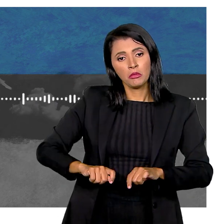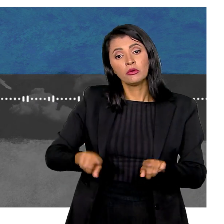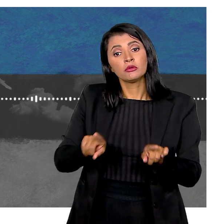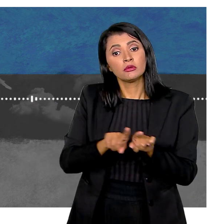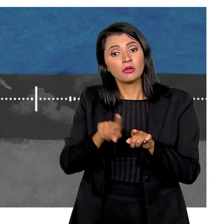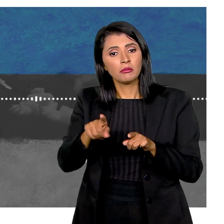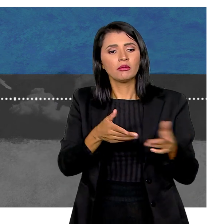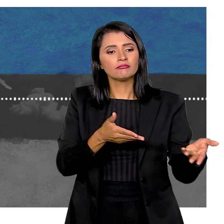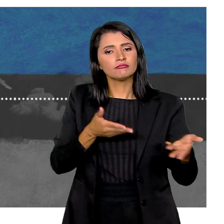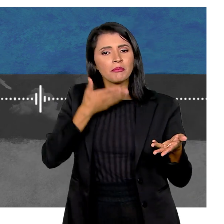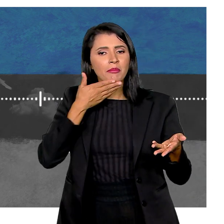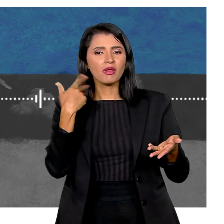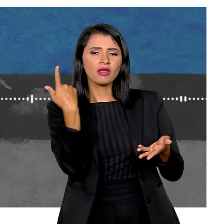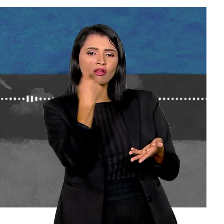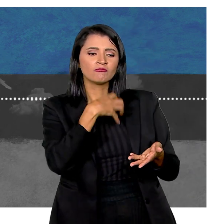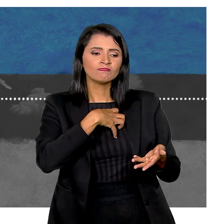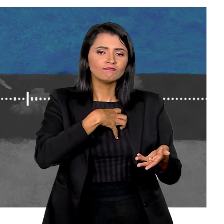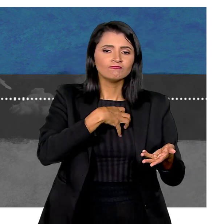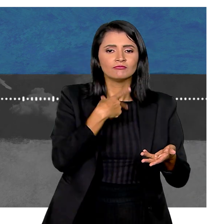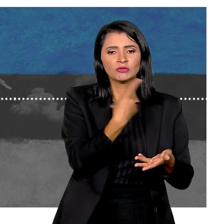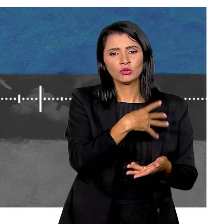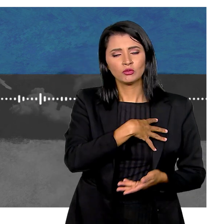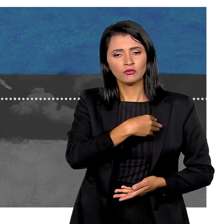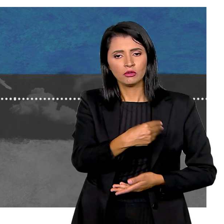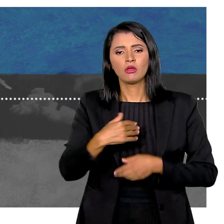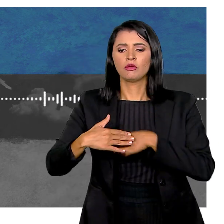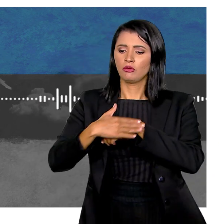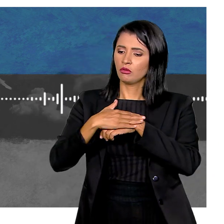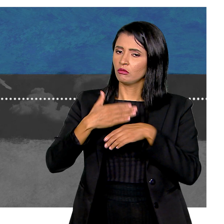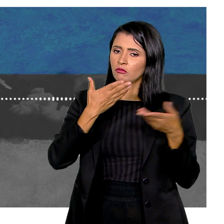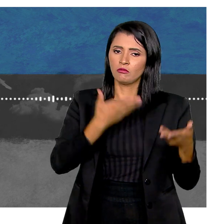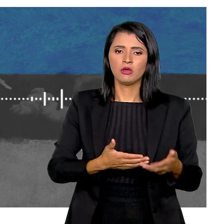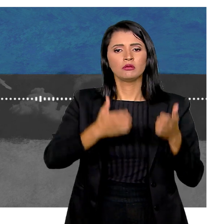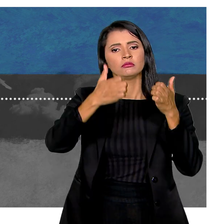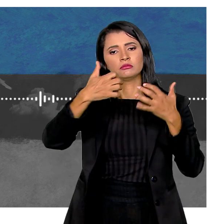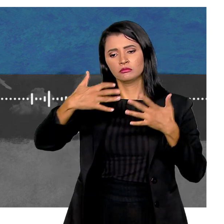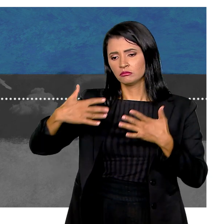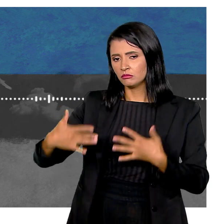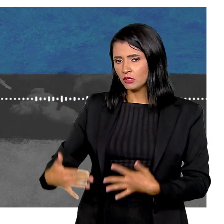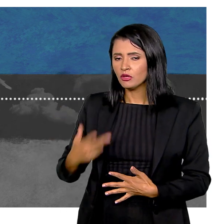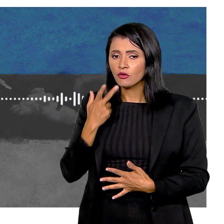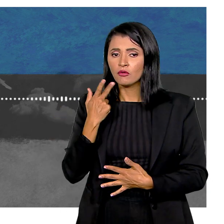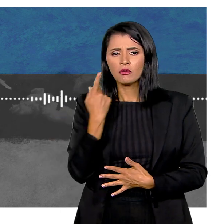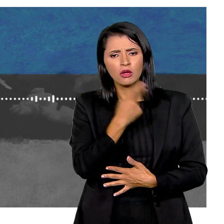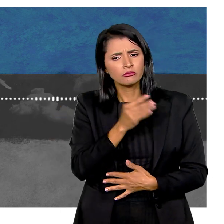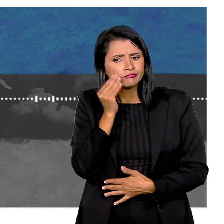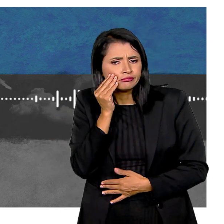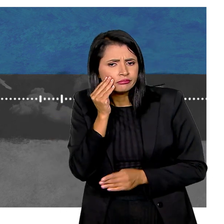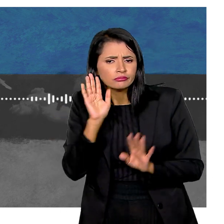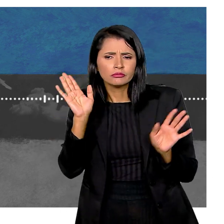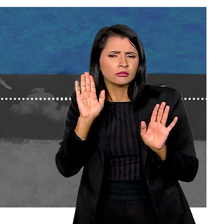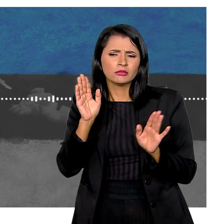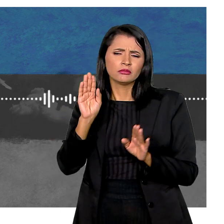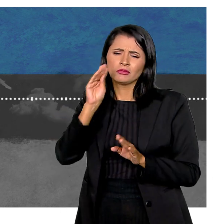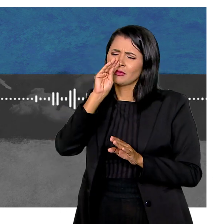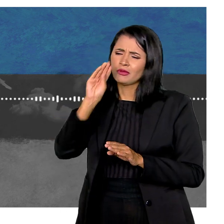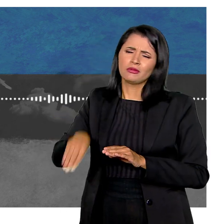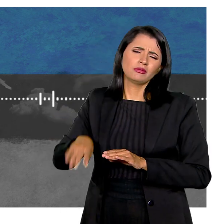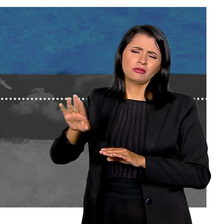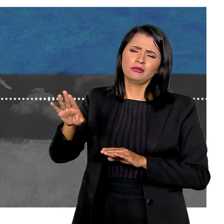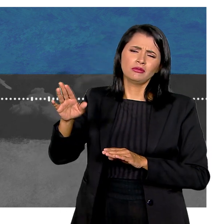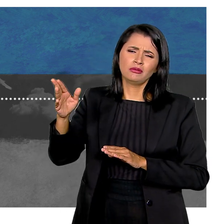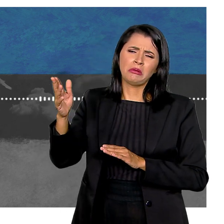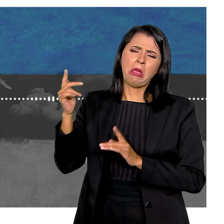E pode, inclusive Acolher melhor os sentimentos do filho Converso com ele Explico Mas falo para ele tentar Não